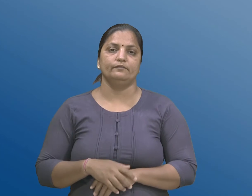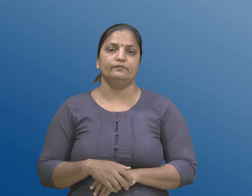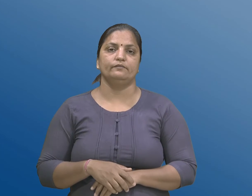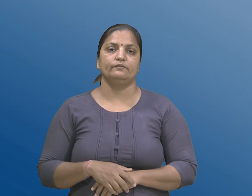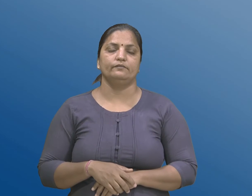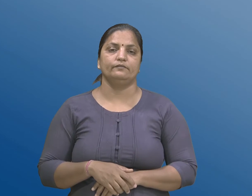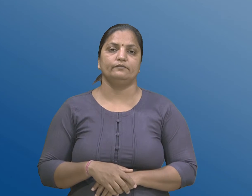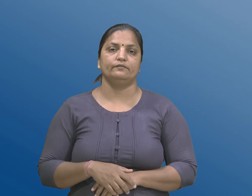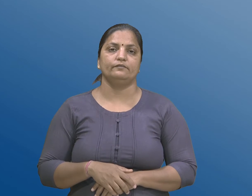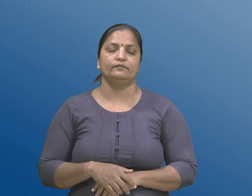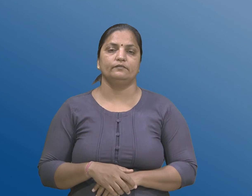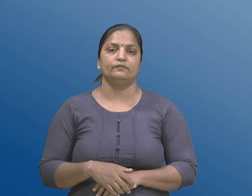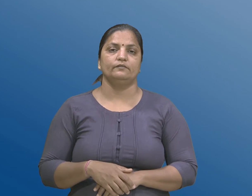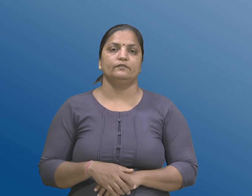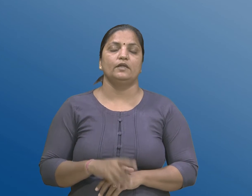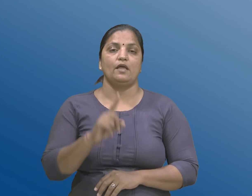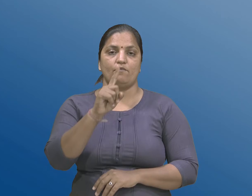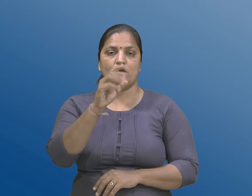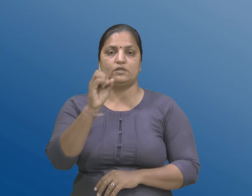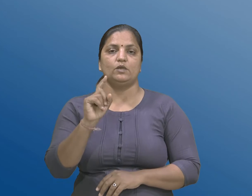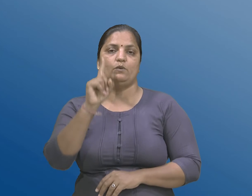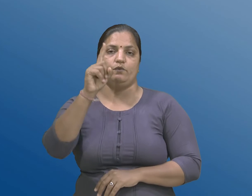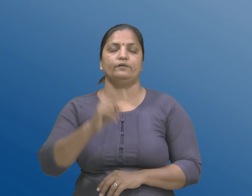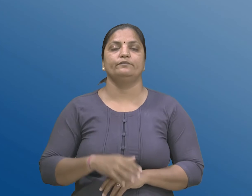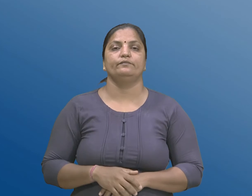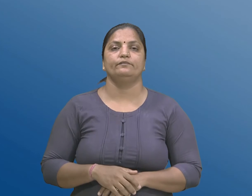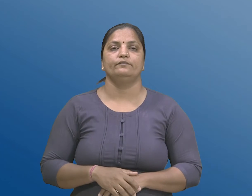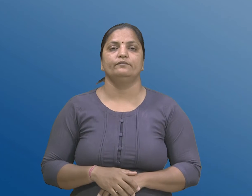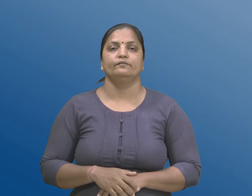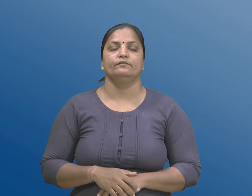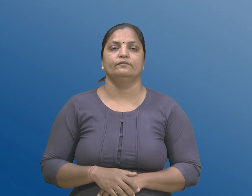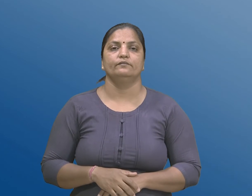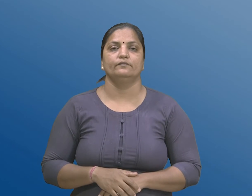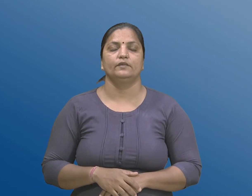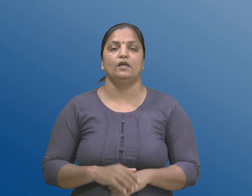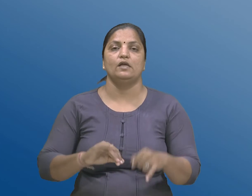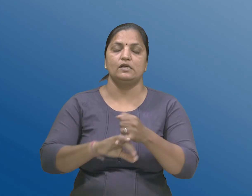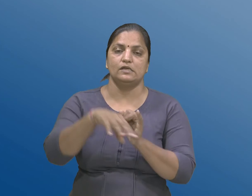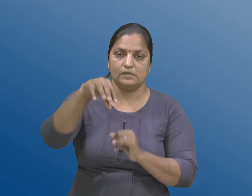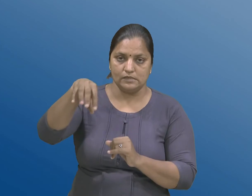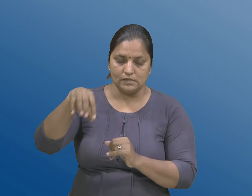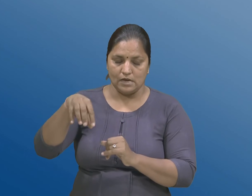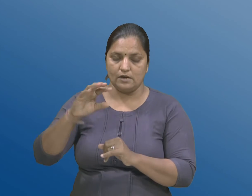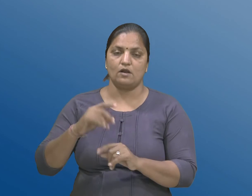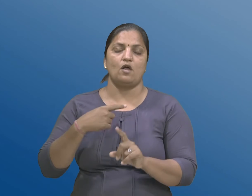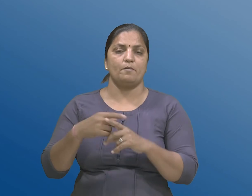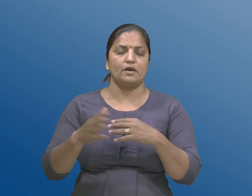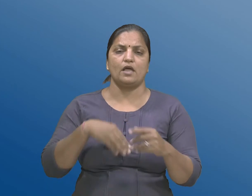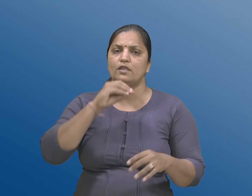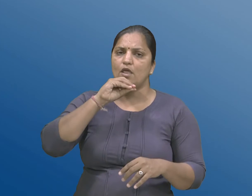नंबर 101 राज्य सरकार अधिसूचना द्वारा अगावना